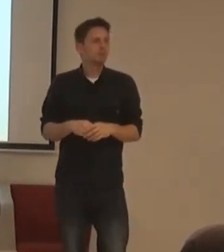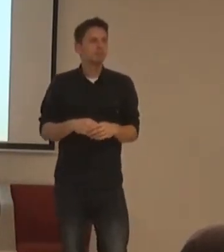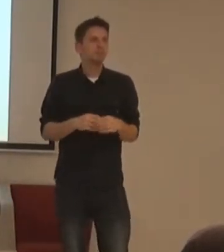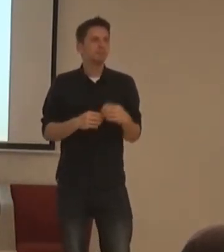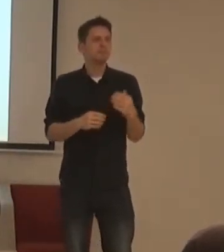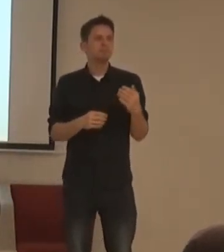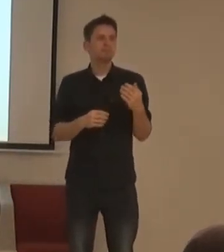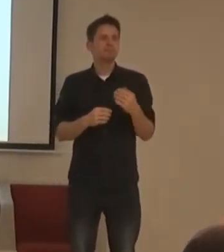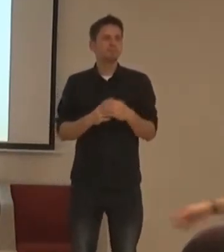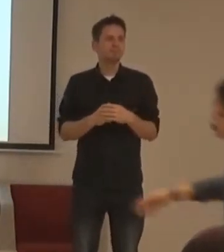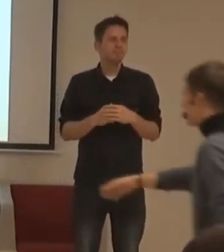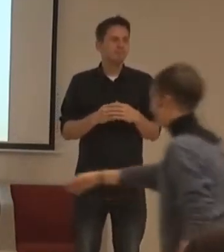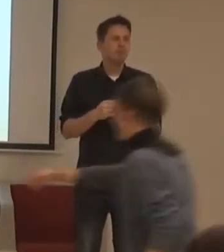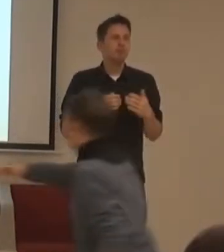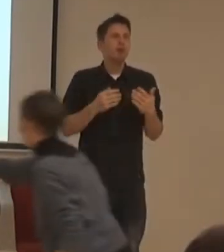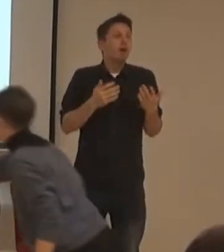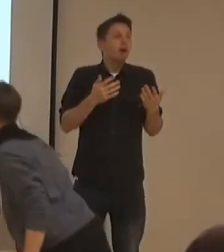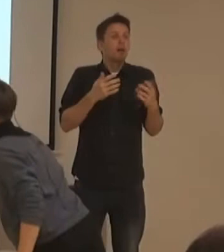Tak.